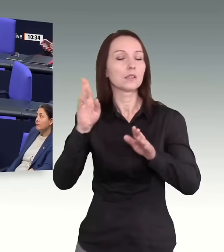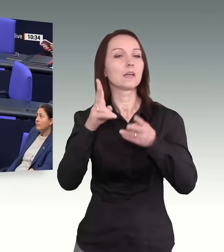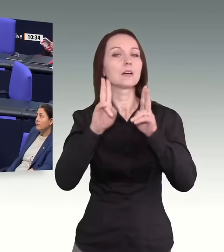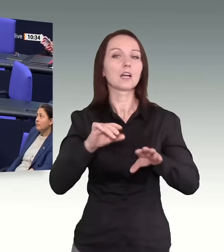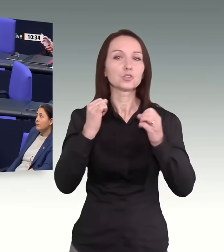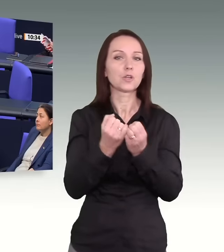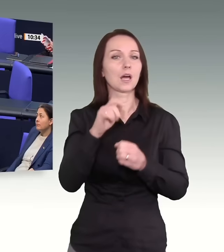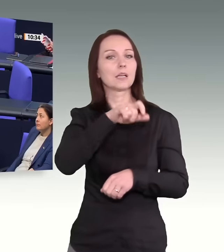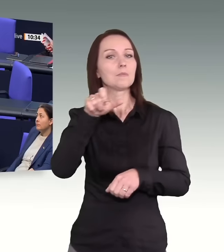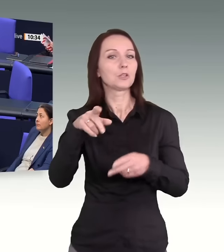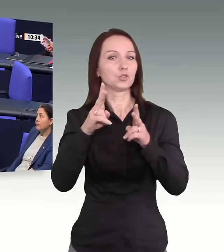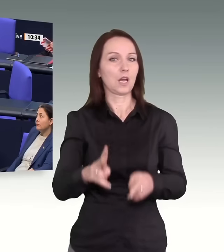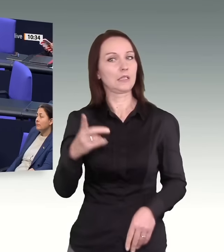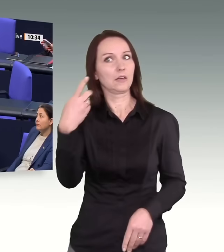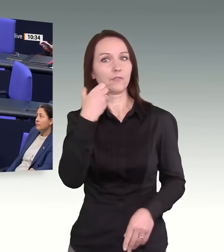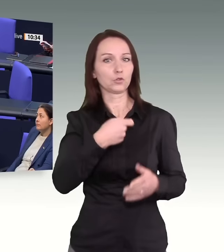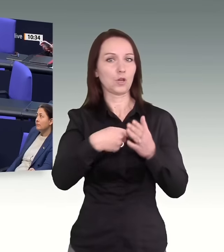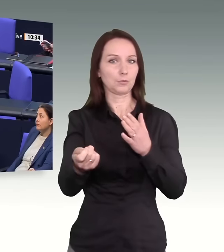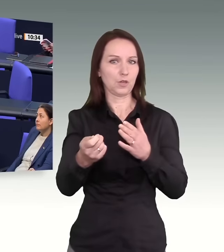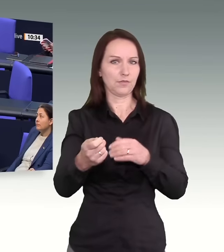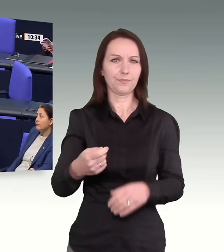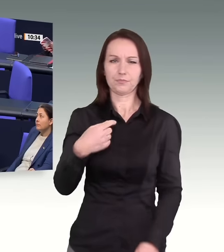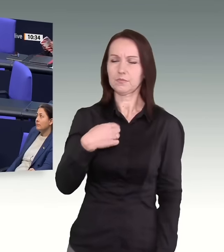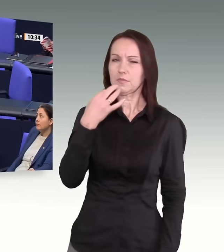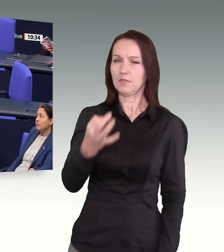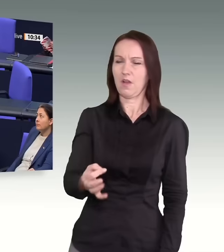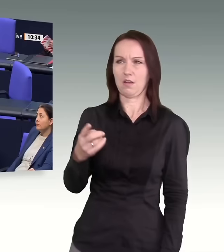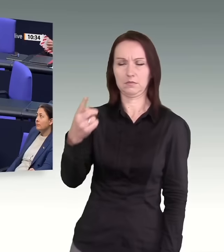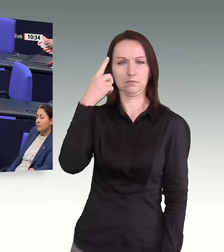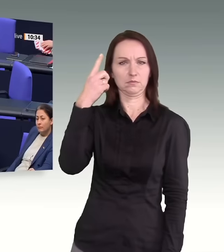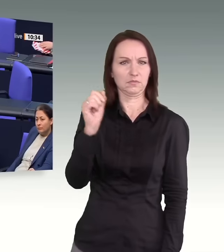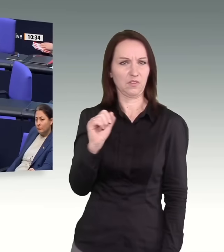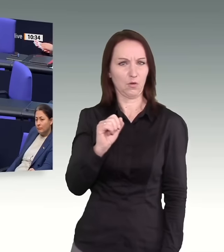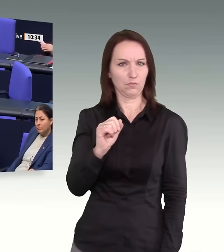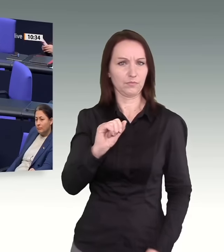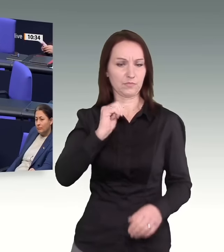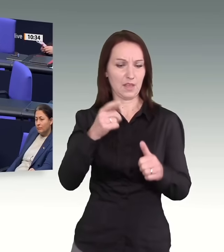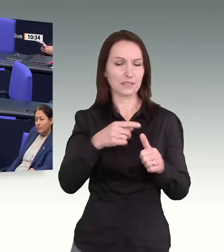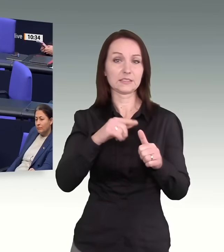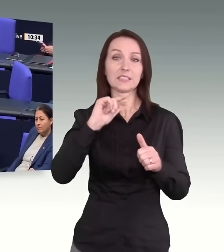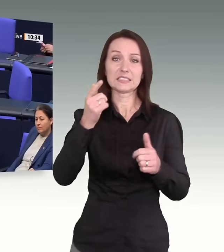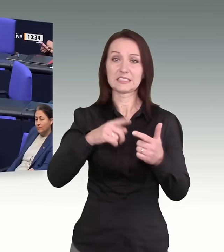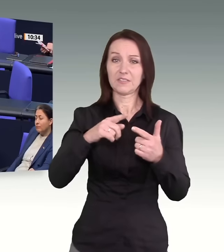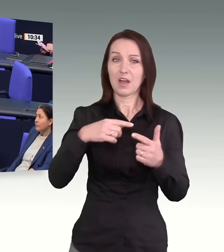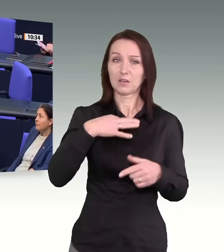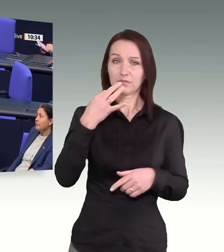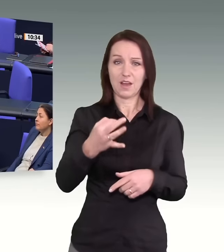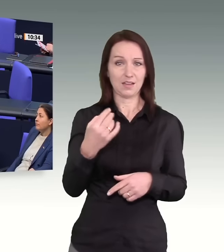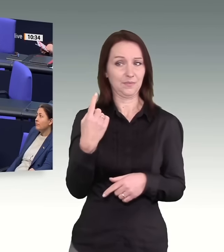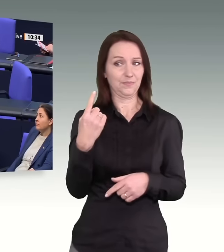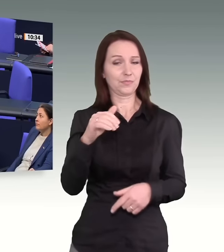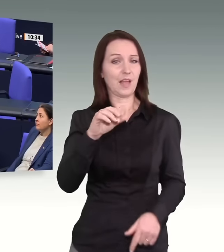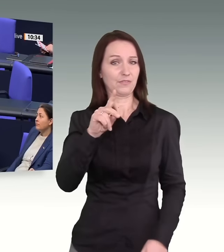Tatsache, dass die AfD einen Menschen aufgestellt hat, als auf Platz Nummer eins der Europawahl, dem Sie vorwerfen, die